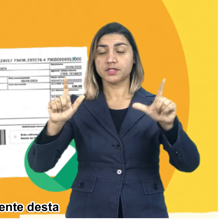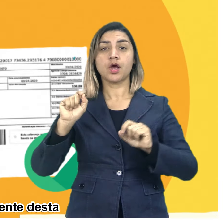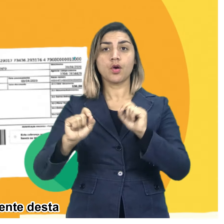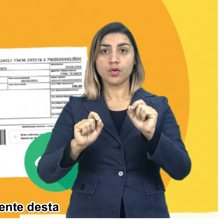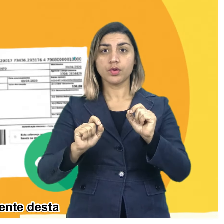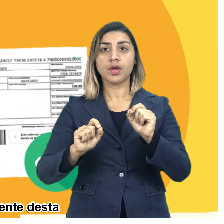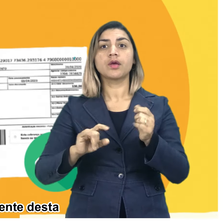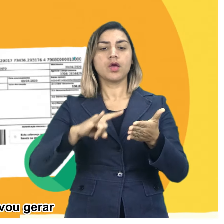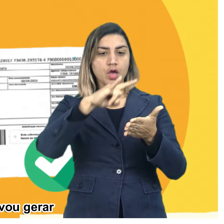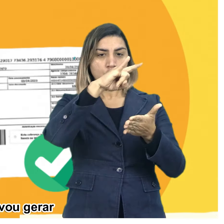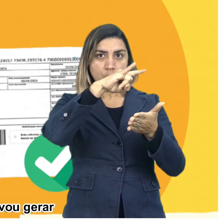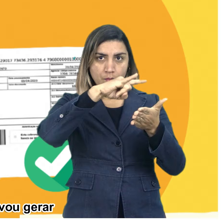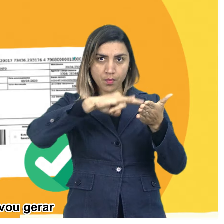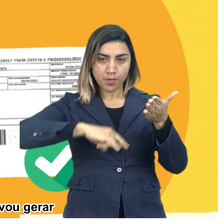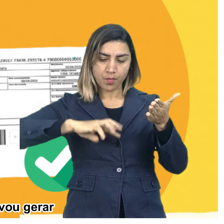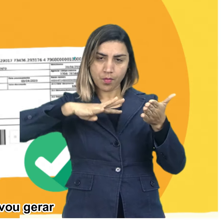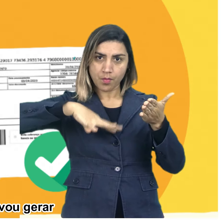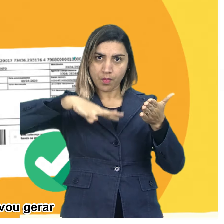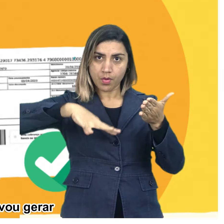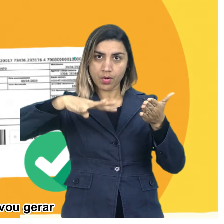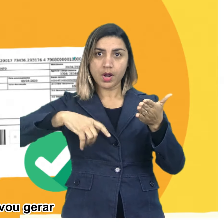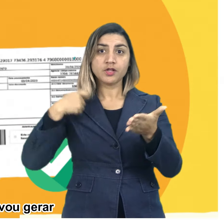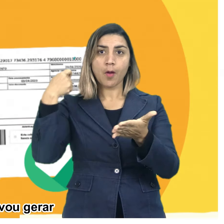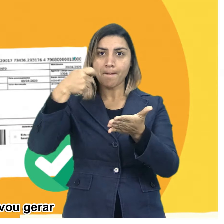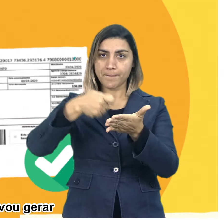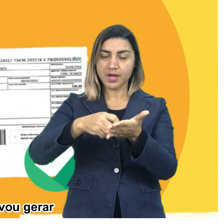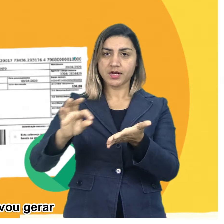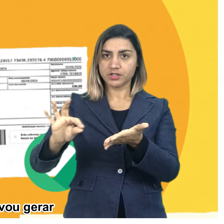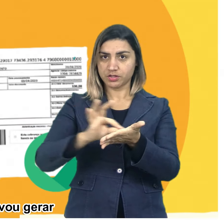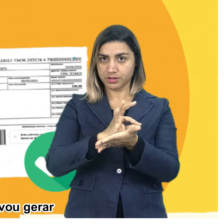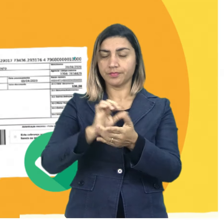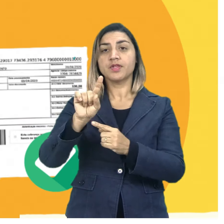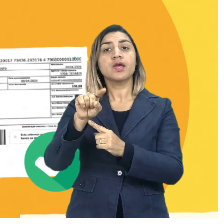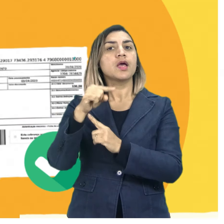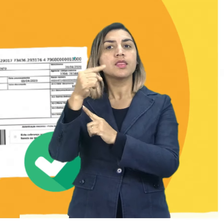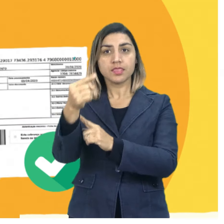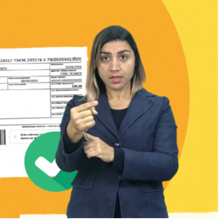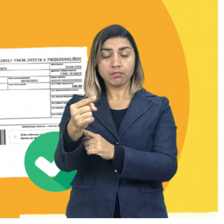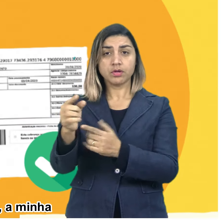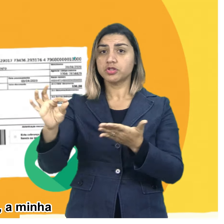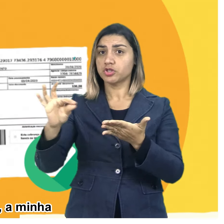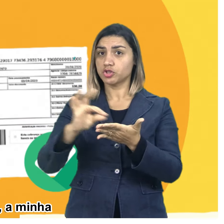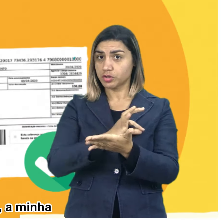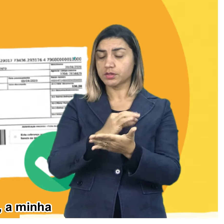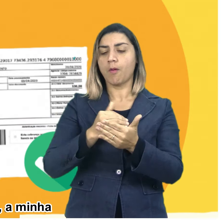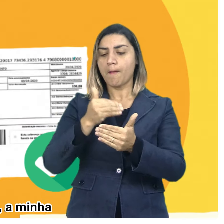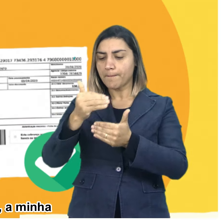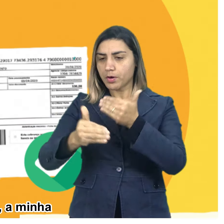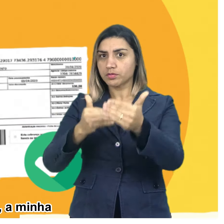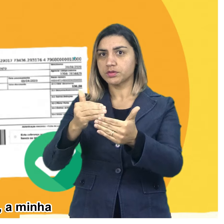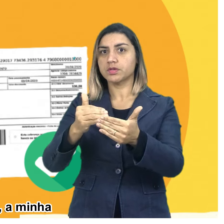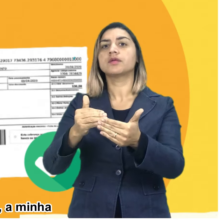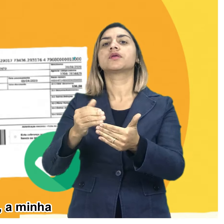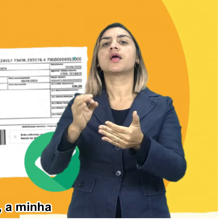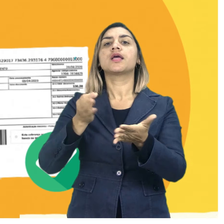chego aqui, diferentemente desta tela, aparecerá um boleto que eu vou gerar para pagar a minha inscrição.